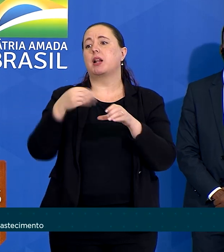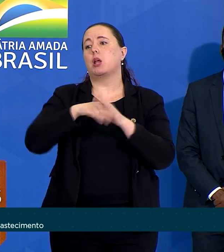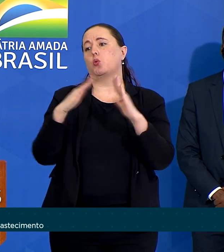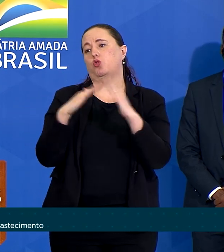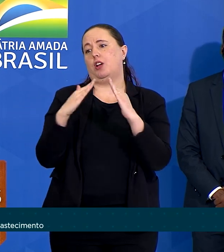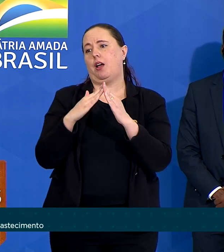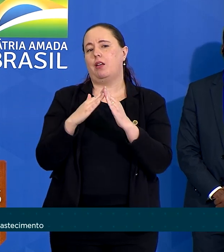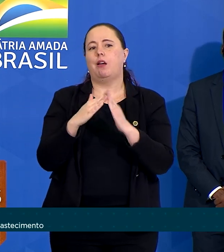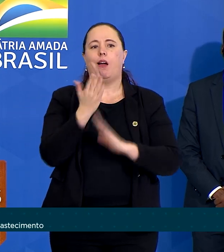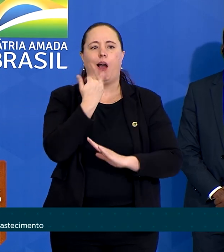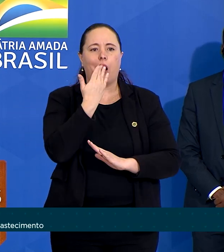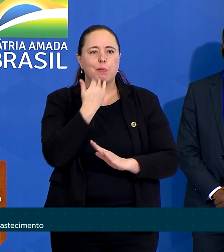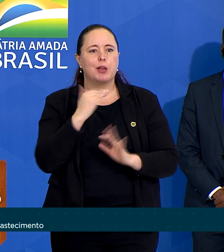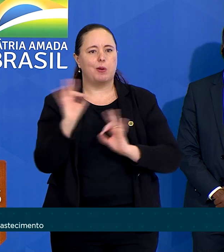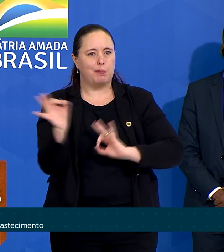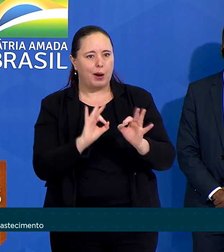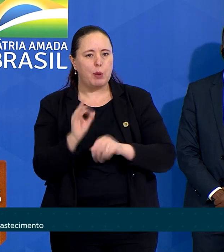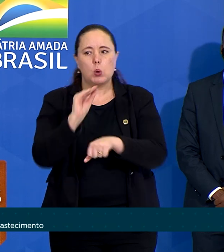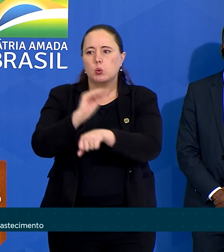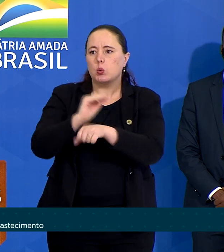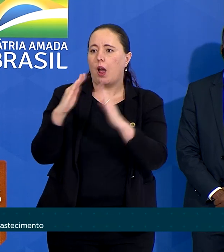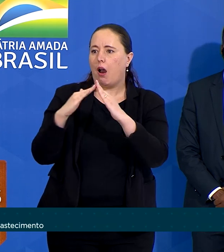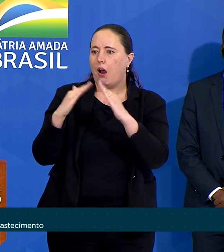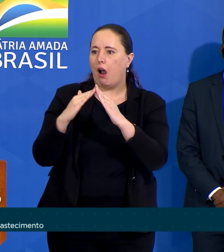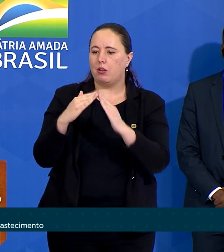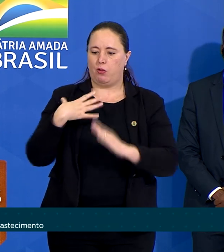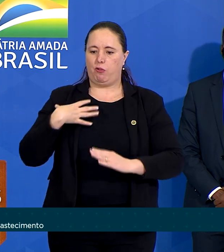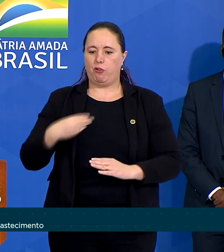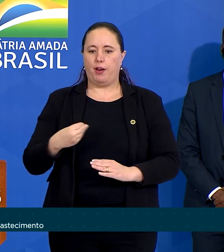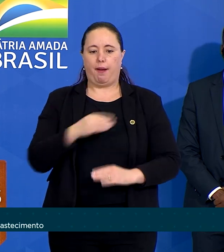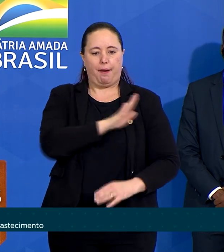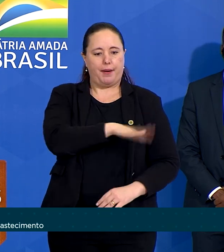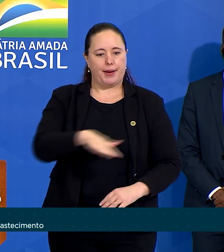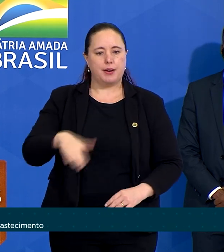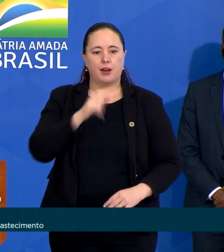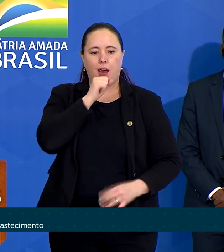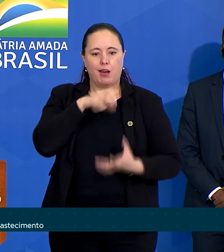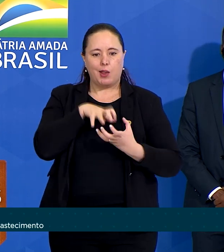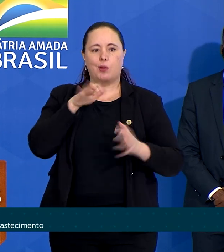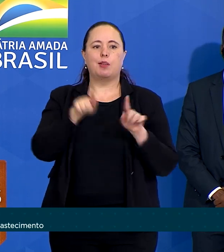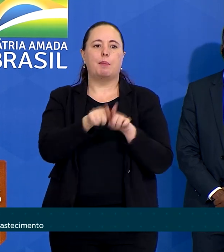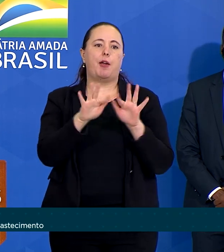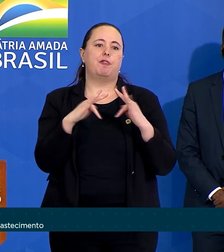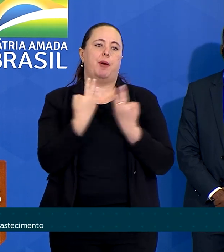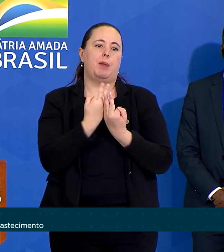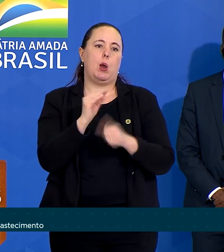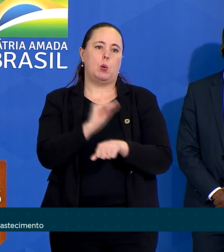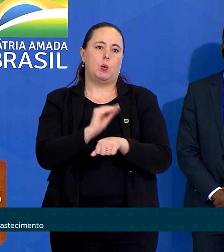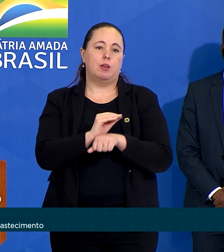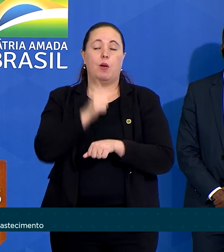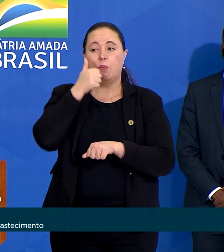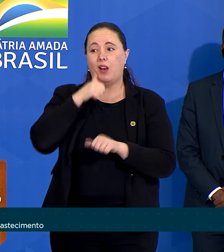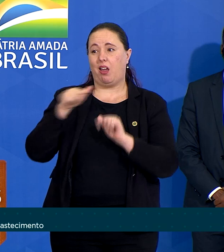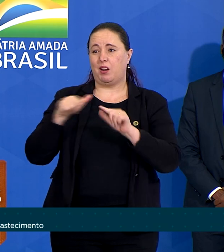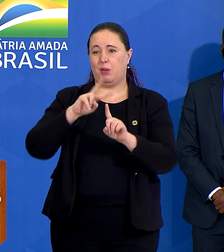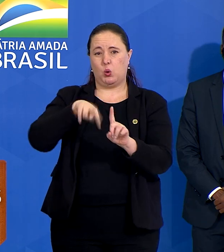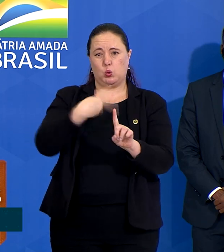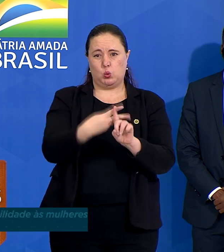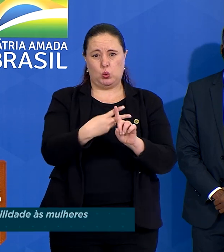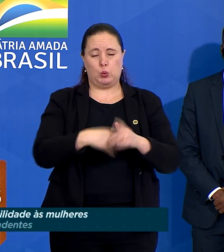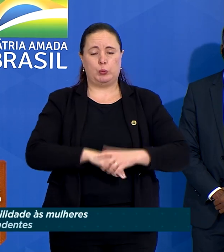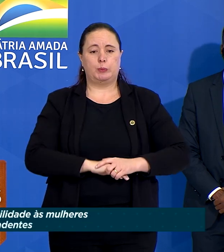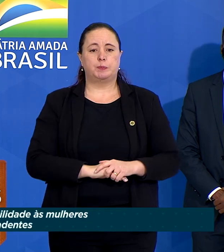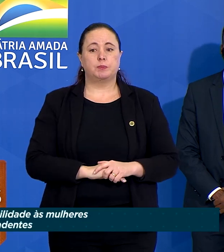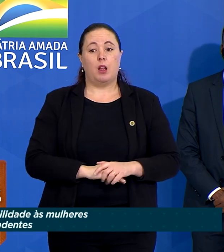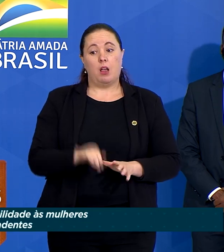preparando alimentos, cuidando da casa, das crianças, dos idosos e de familiares doentes. Quero destacar,